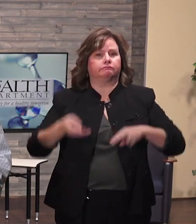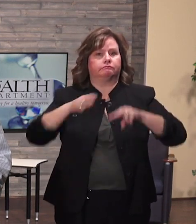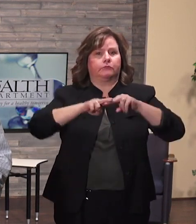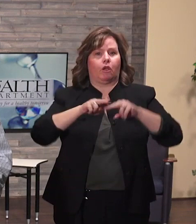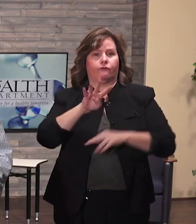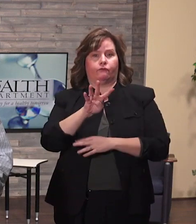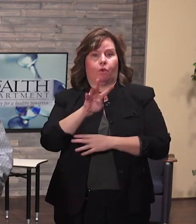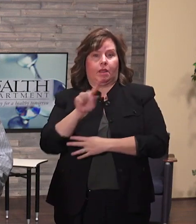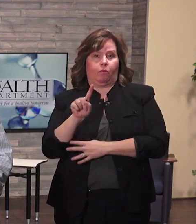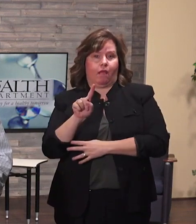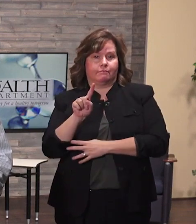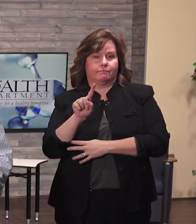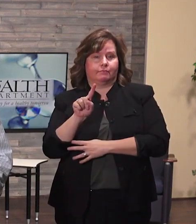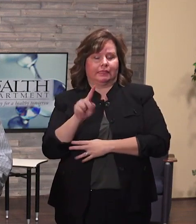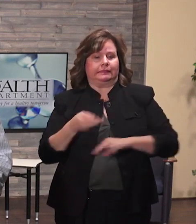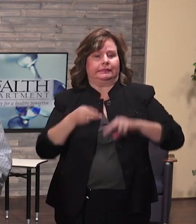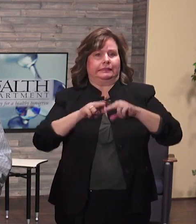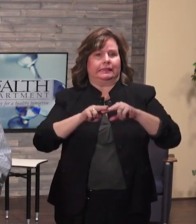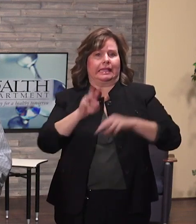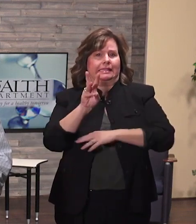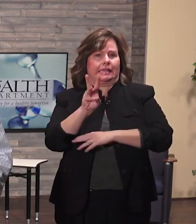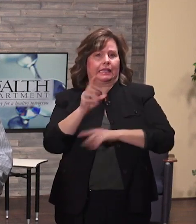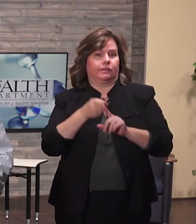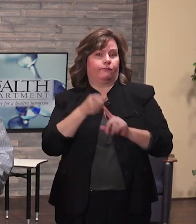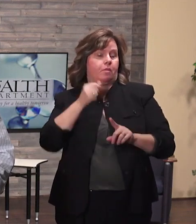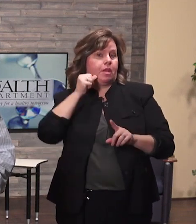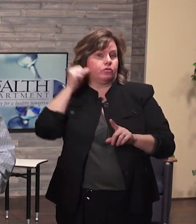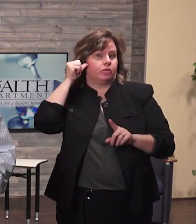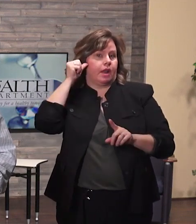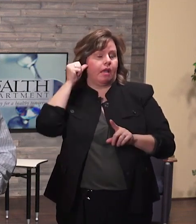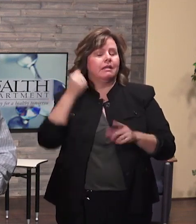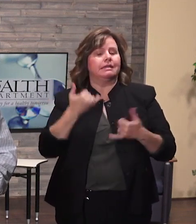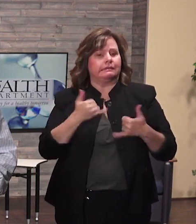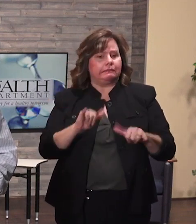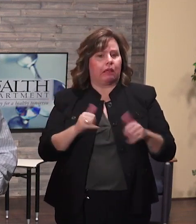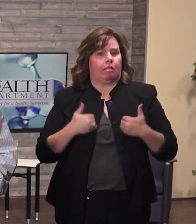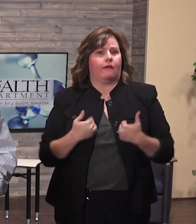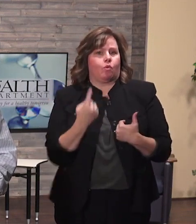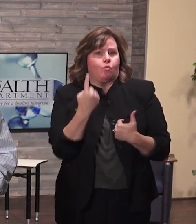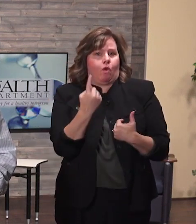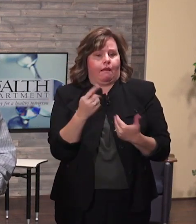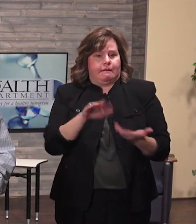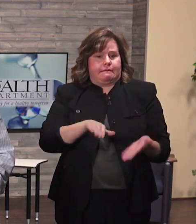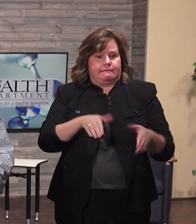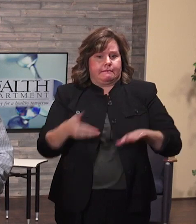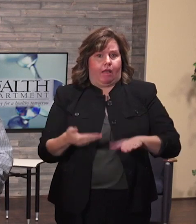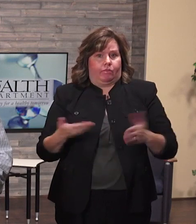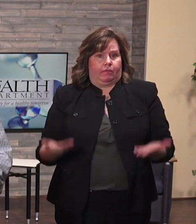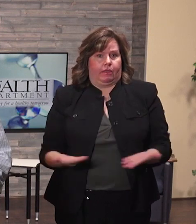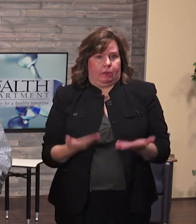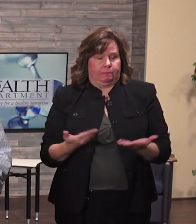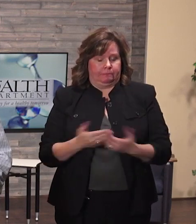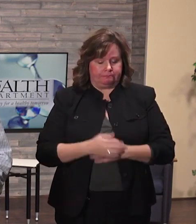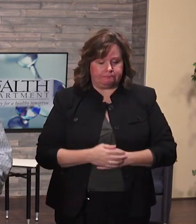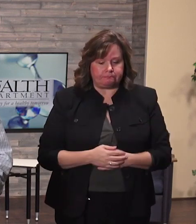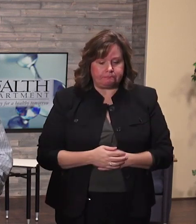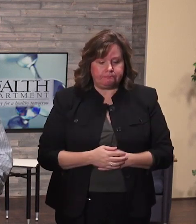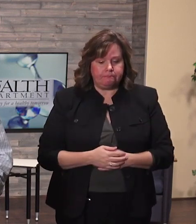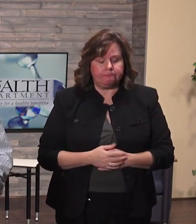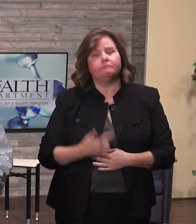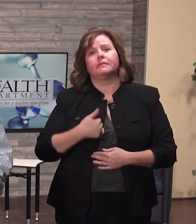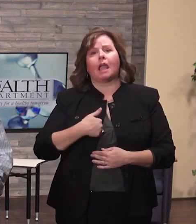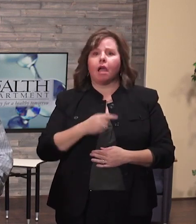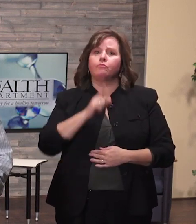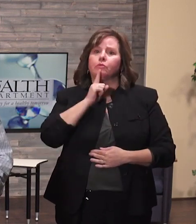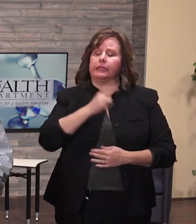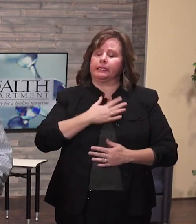aumento de 17 ayer. Aquí en el condado de Kent, nuestro número COVID positivo son 41 y